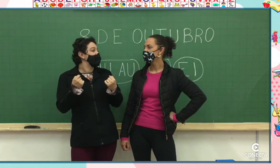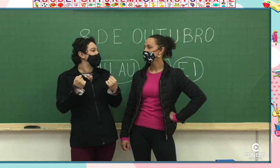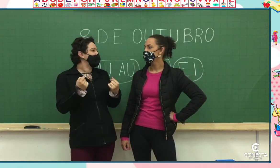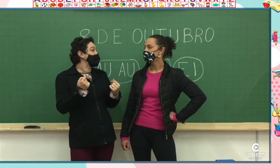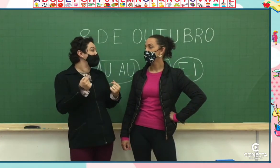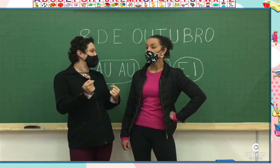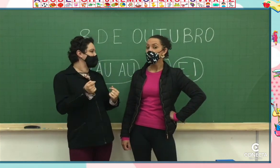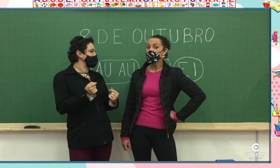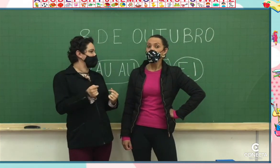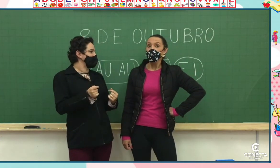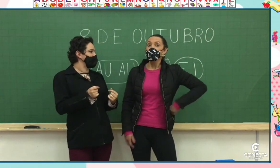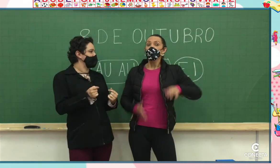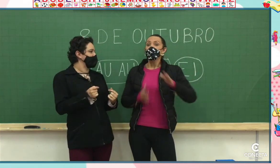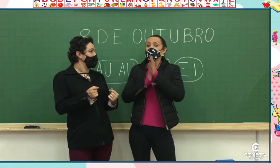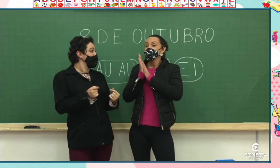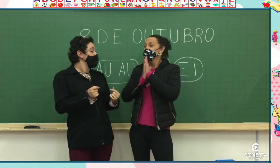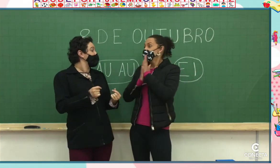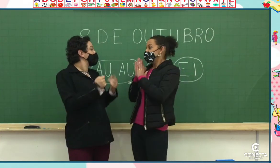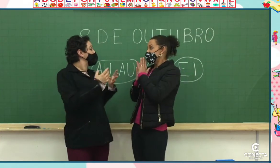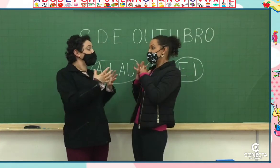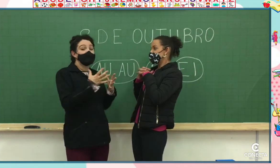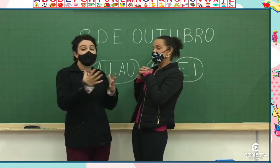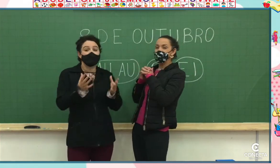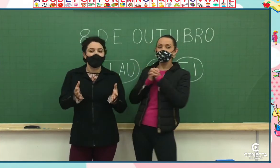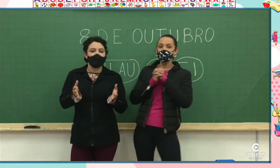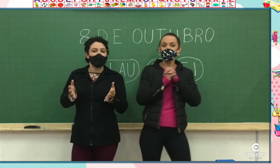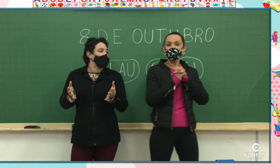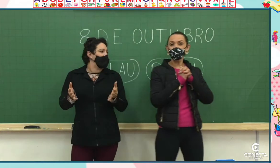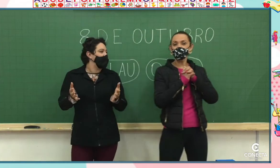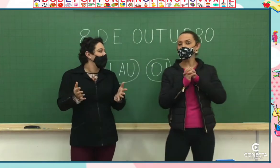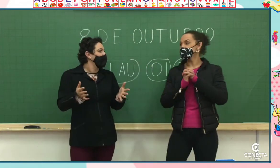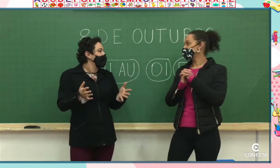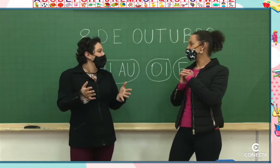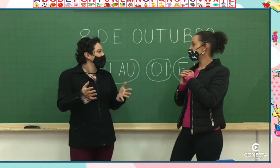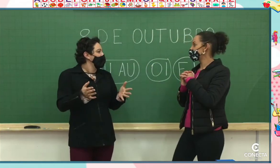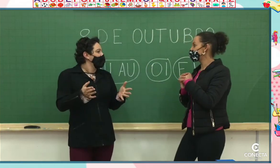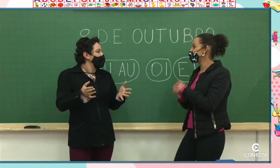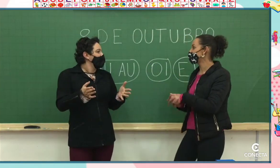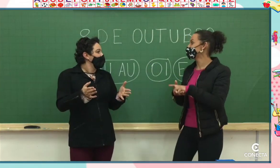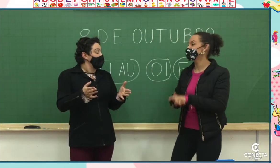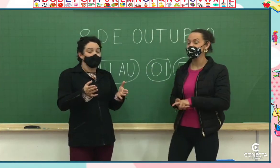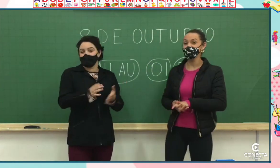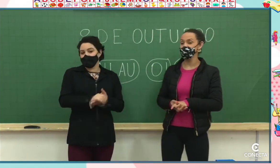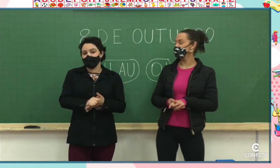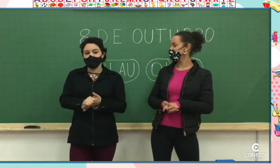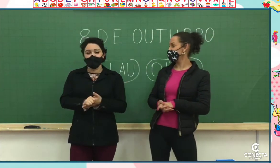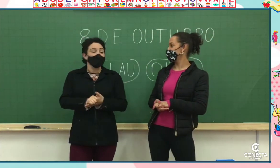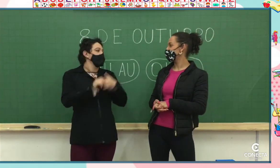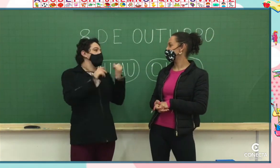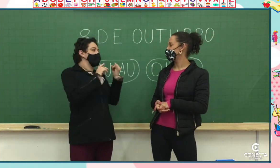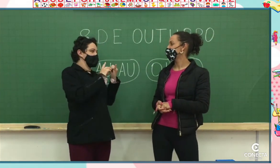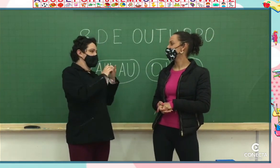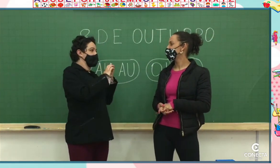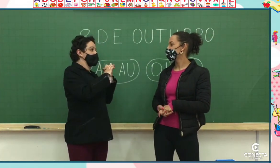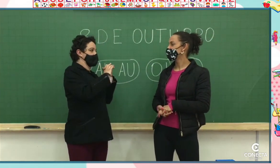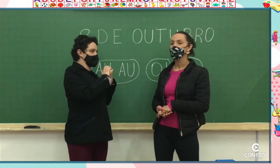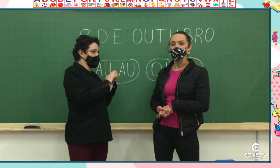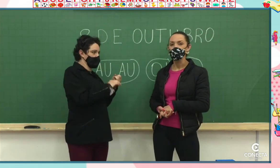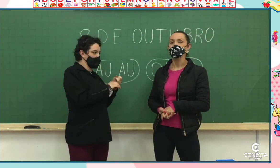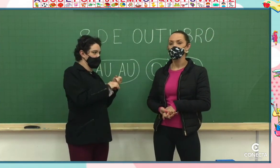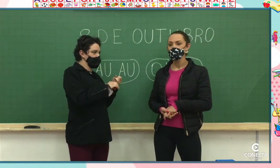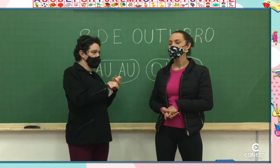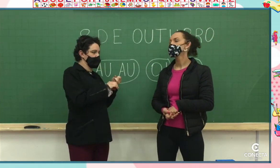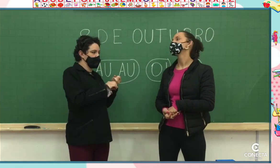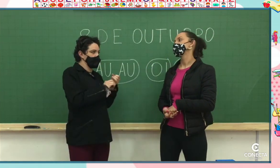cidade. Para nós poder brincar. Ah, professora Lilian. Gostei. Temos que fazer